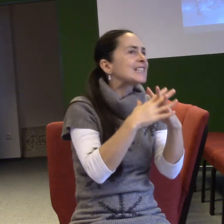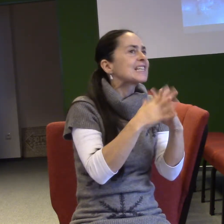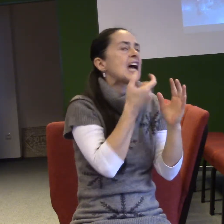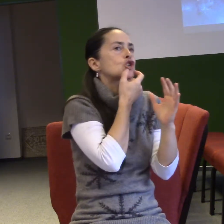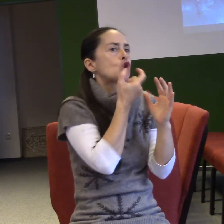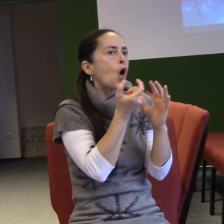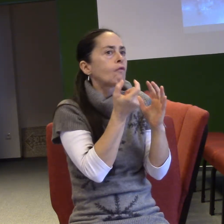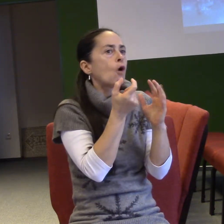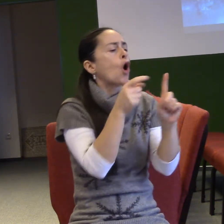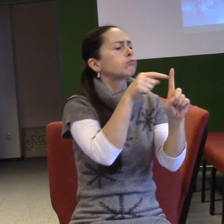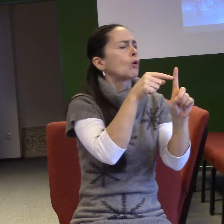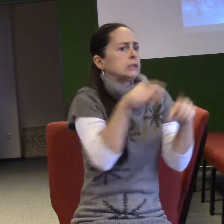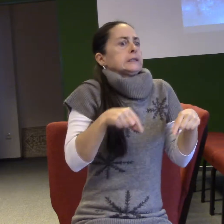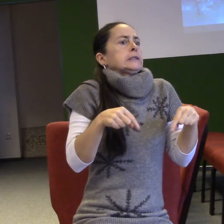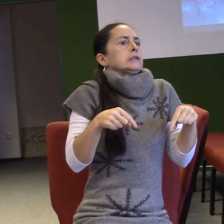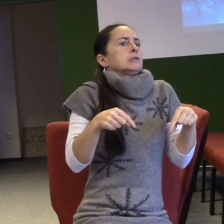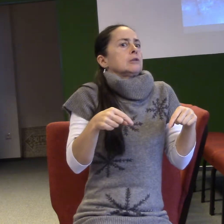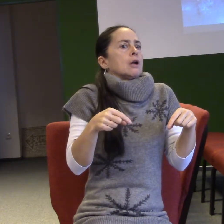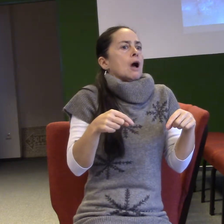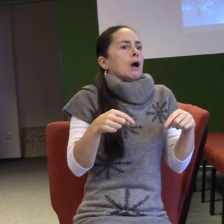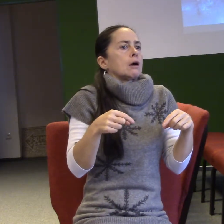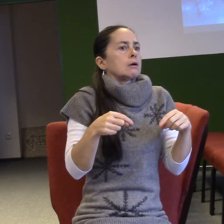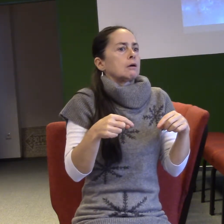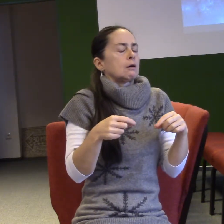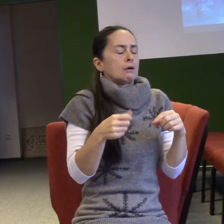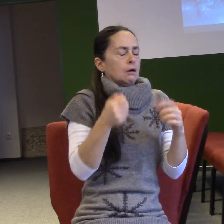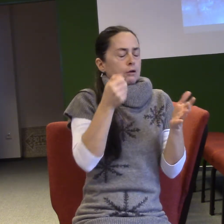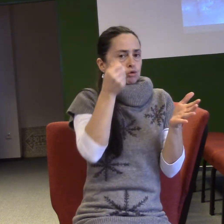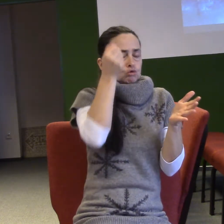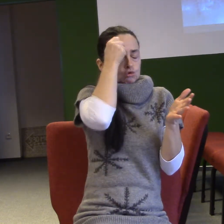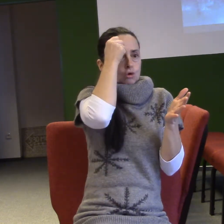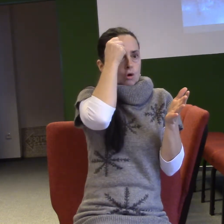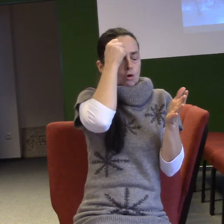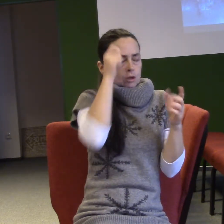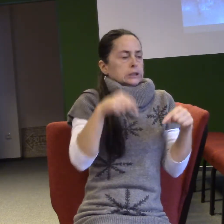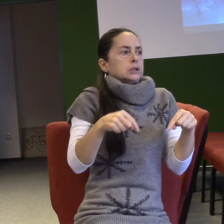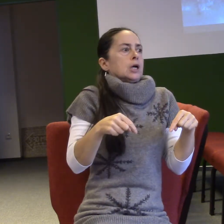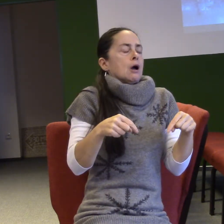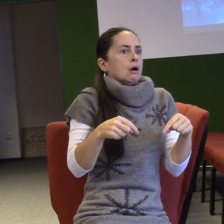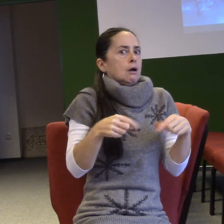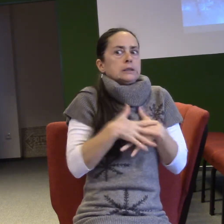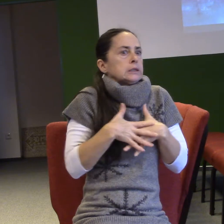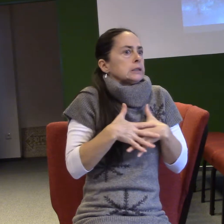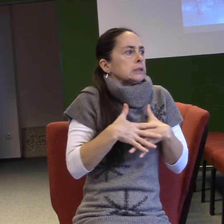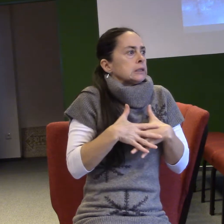vyděsil, tak se dá přiložit, jakože byl ohromen, přemožen strachem, rozrušen, uvržen do zmatku,